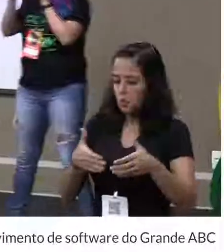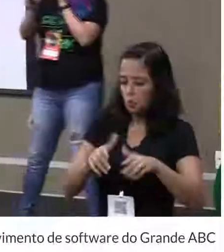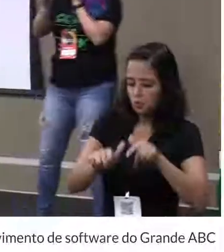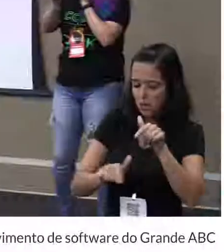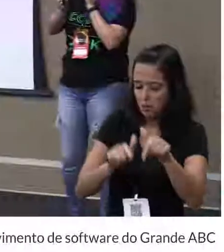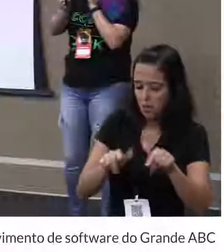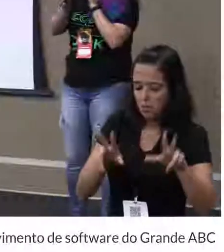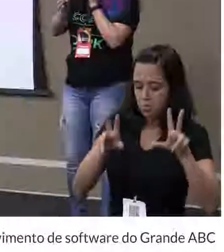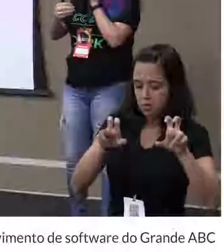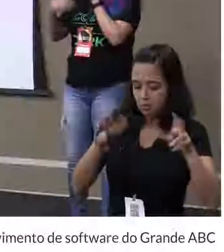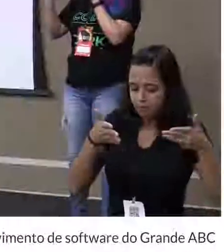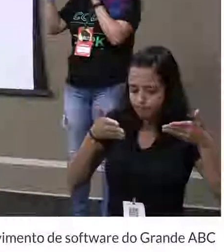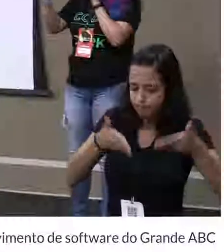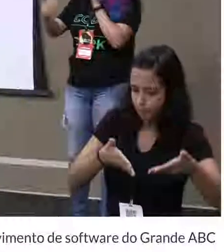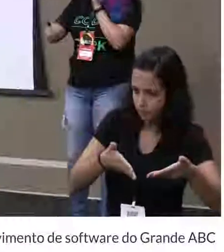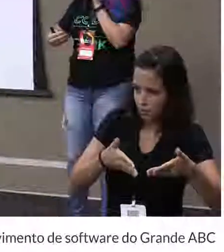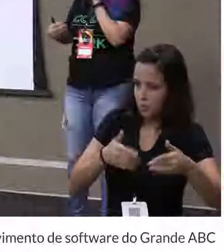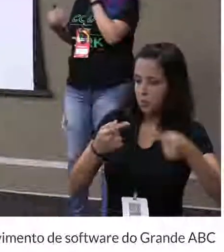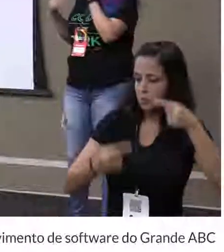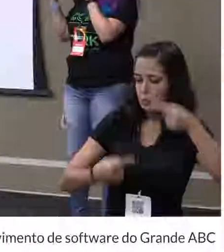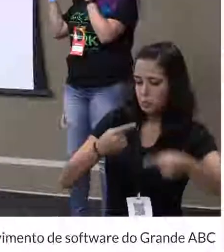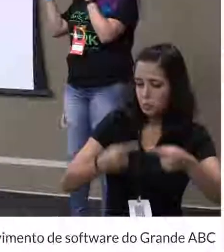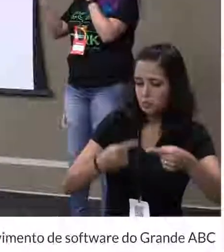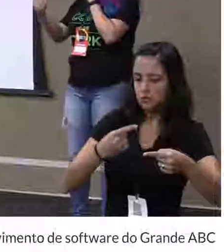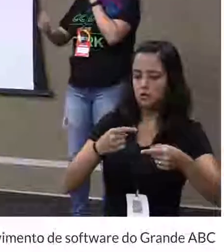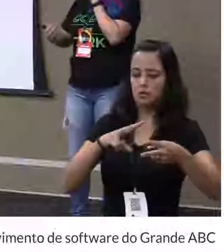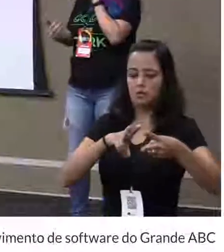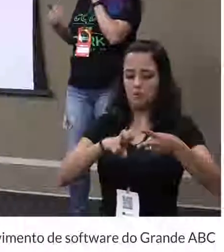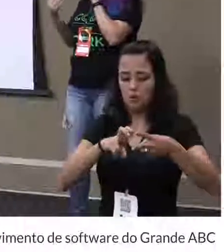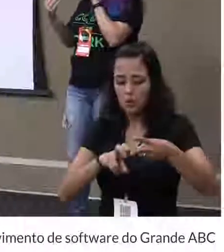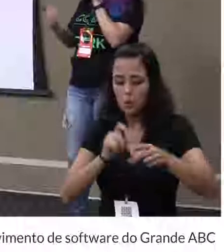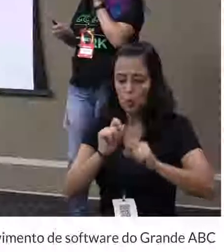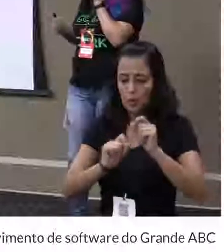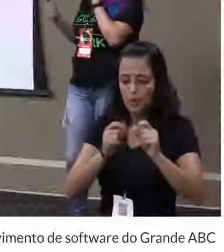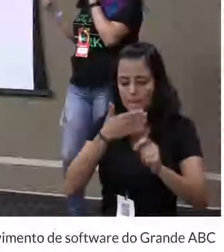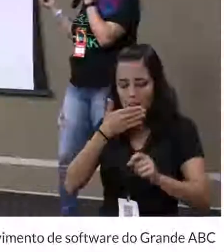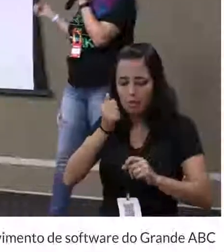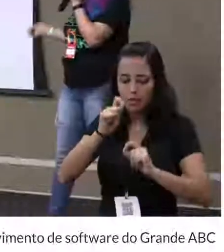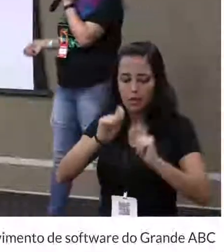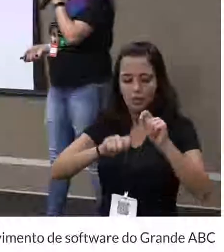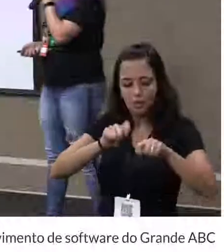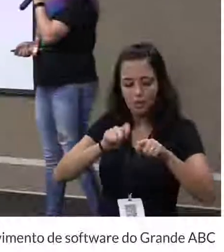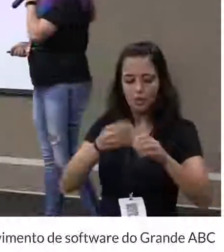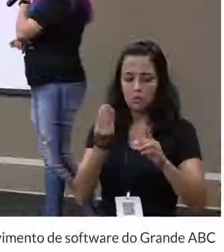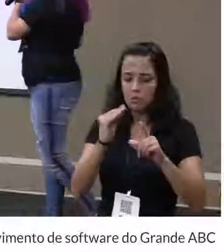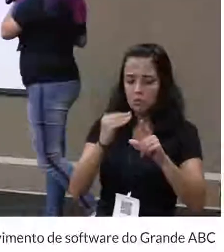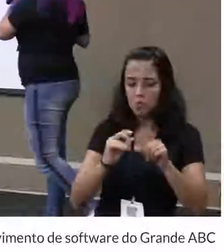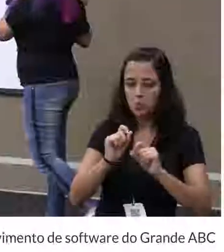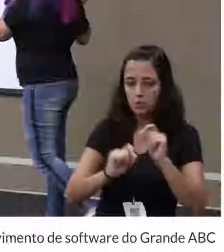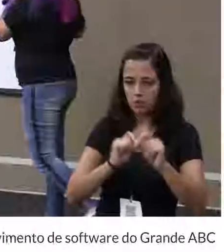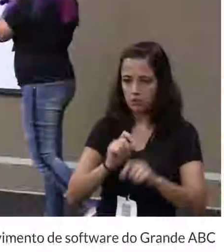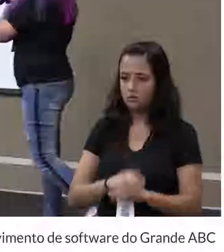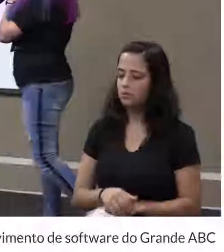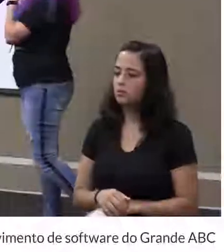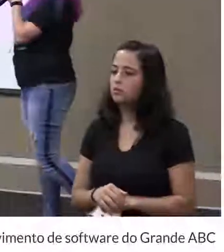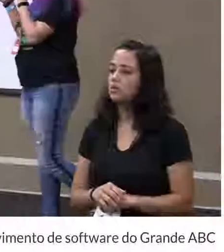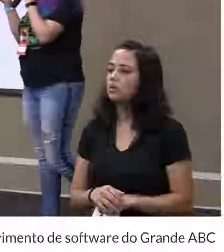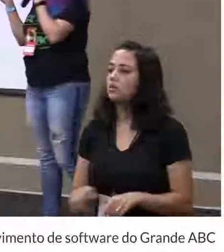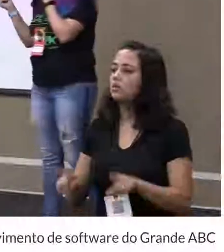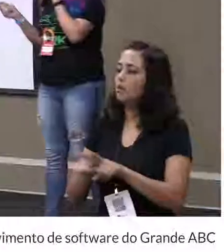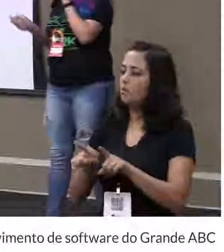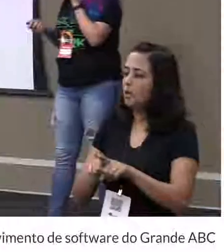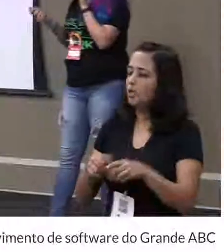para falar sobre aquilo. E aí vai discutir sobre aquilo, vai ver o que a gente pode melhorar, o que a gente não pode melhorar. Então eles têm